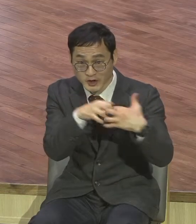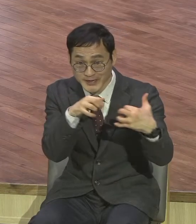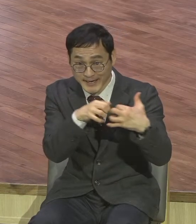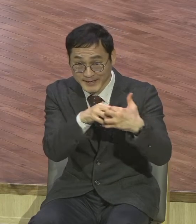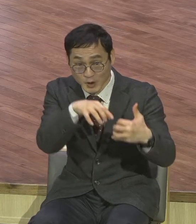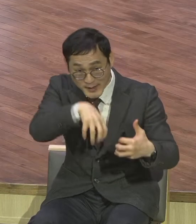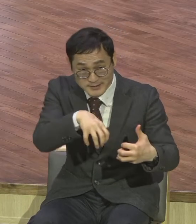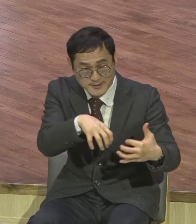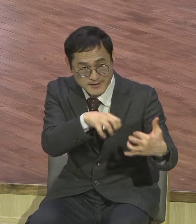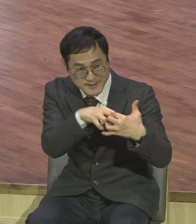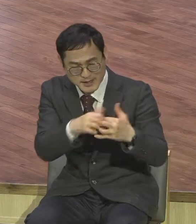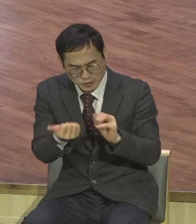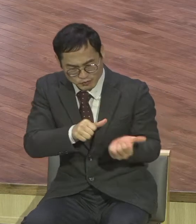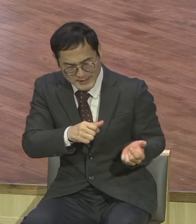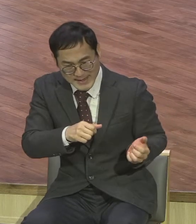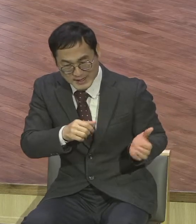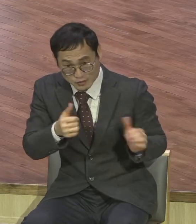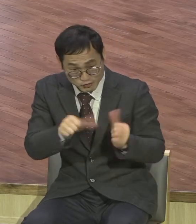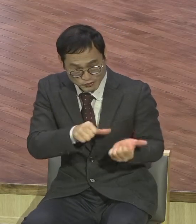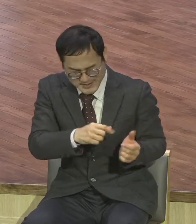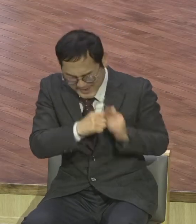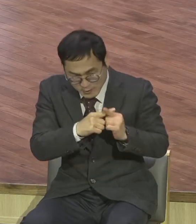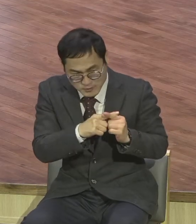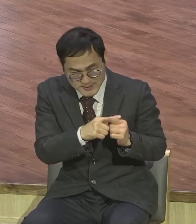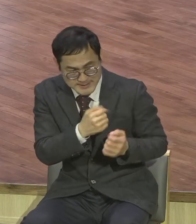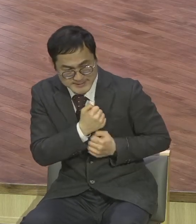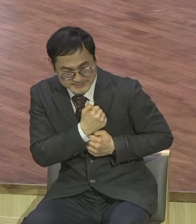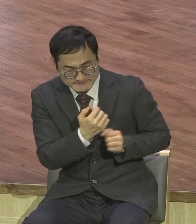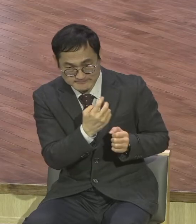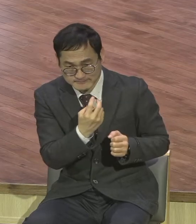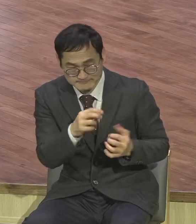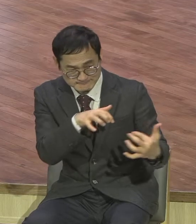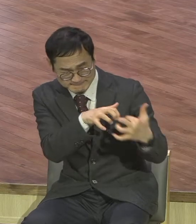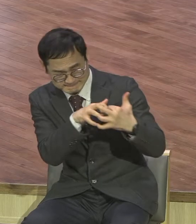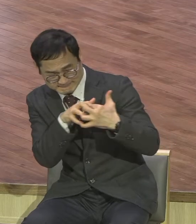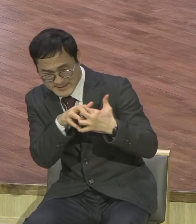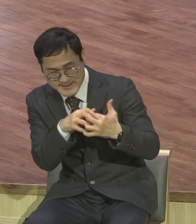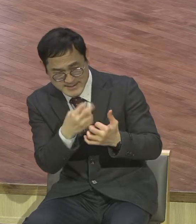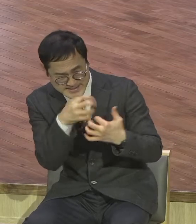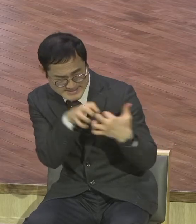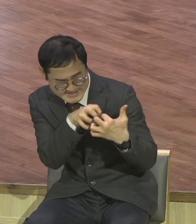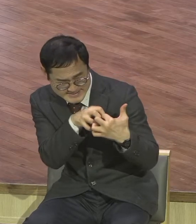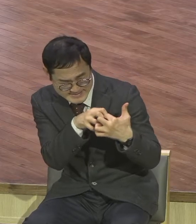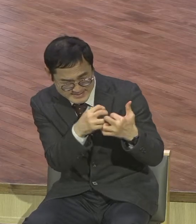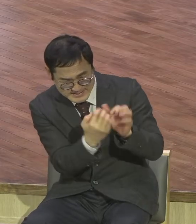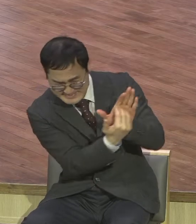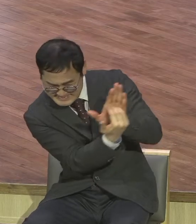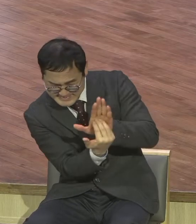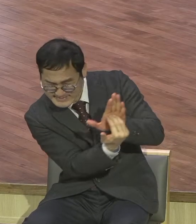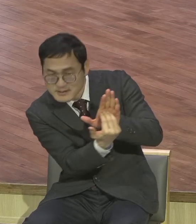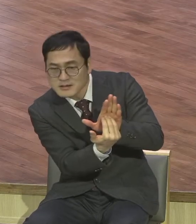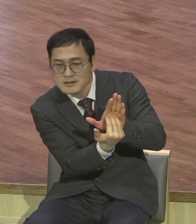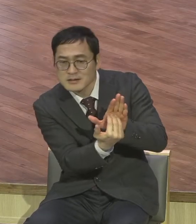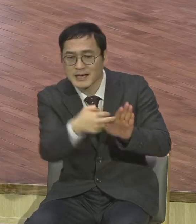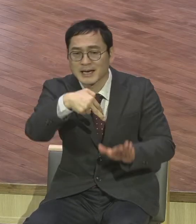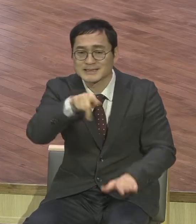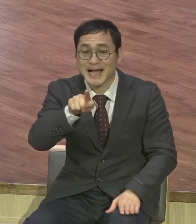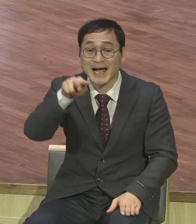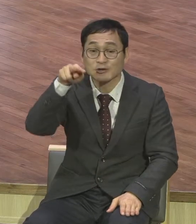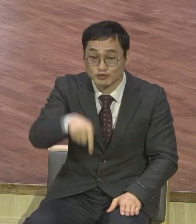뜻이지요. 우리의 신앙생활은요. 영적 전쟁입니다. 육신적 사회적 전쟁이 아니에요.